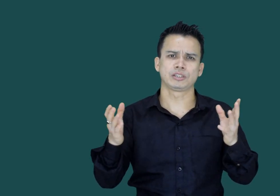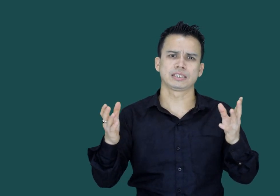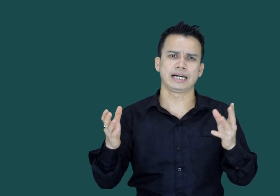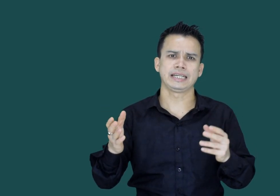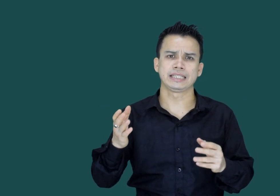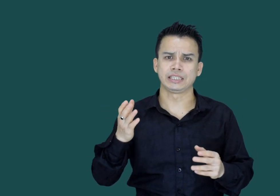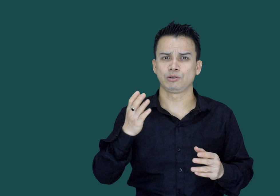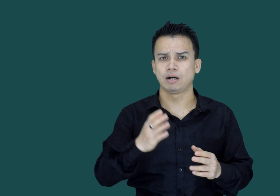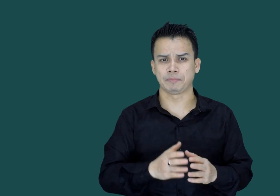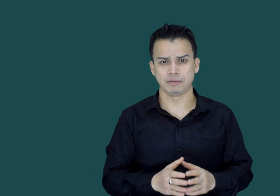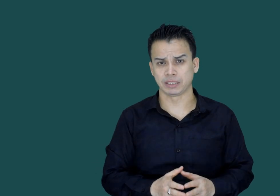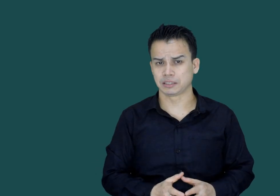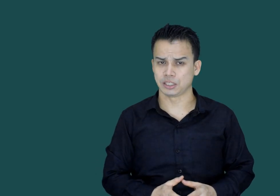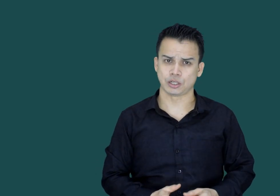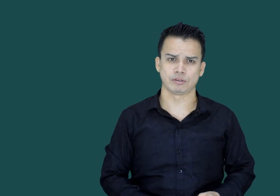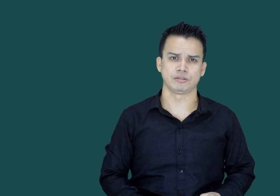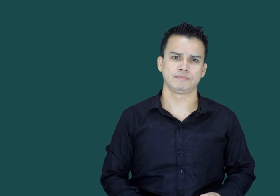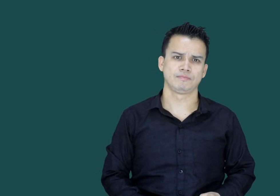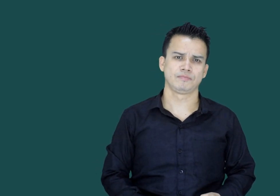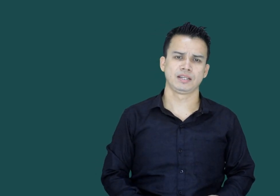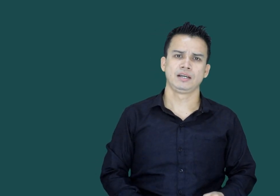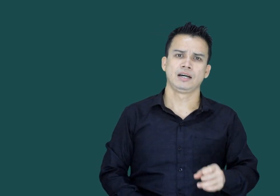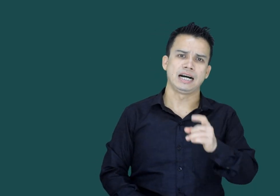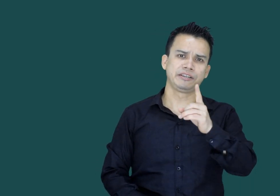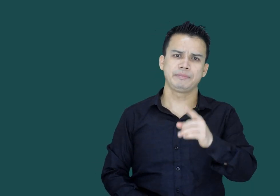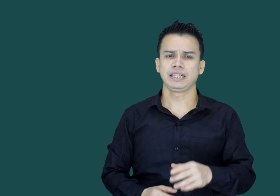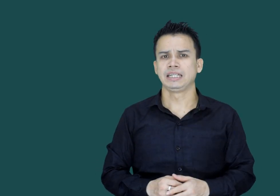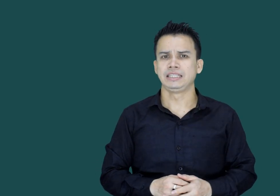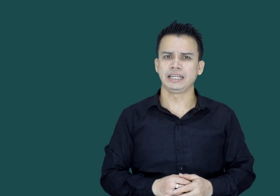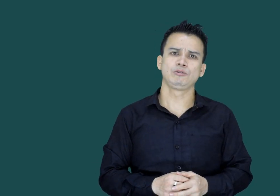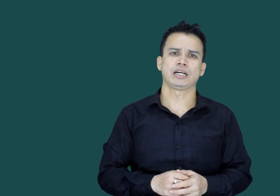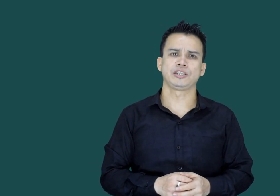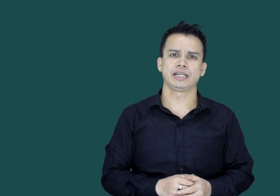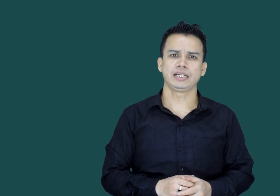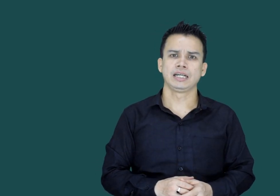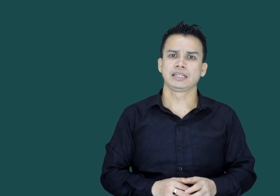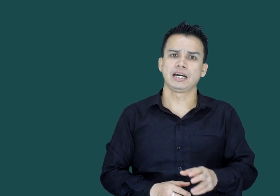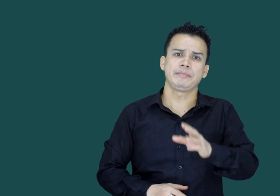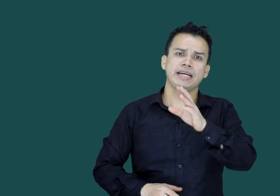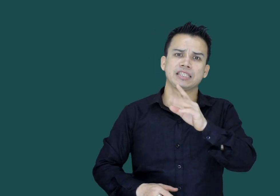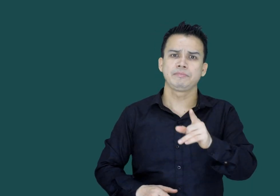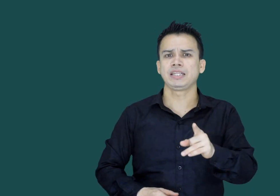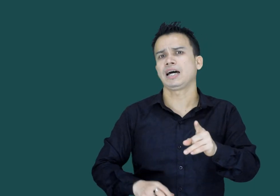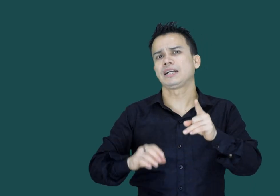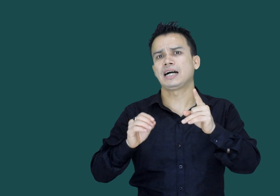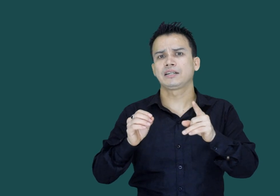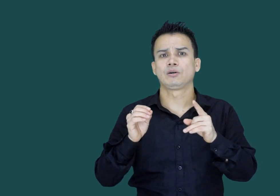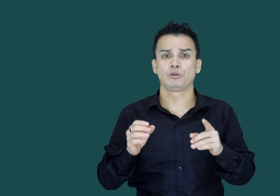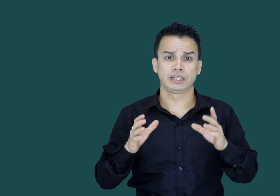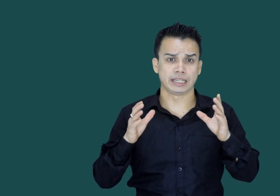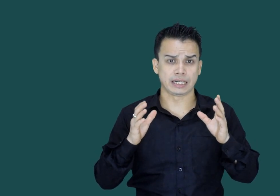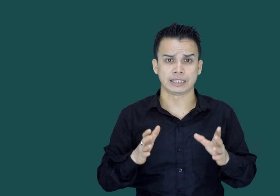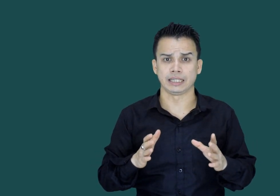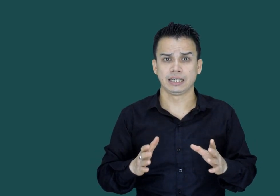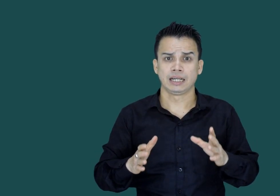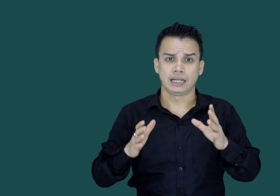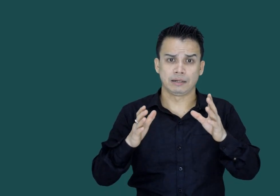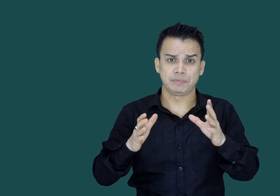سکتا ہے کسی کو آپ کی مدد کی ضرورت ہو آخر میں یہی گجارش ہے کہ امی ایک ذمہ دار ناغرک ہونے کے ناتے اپنے